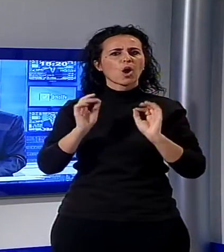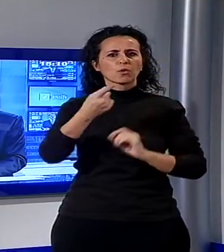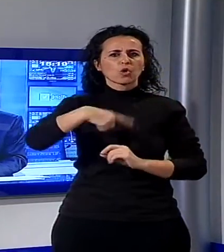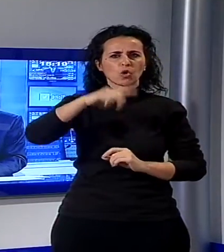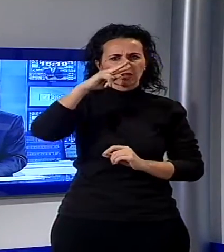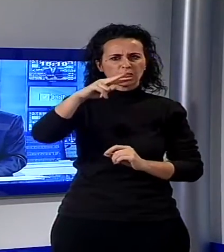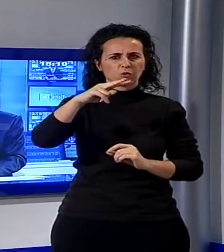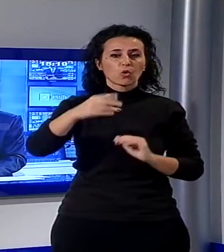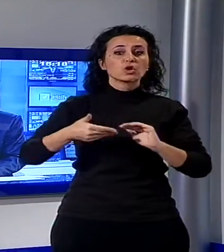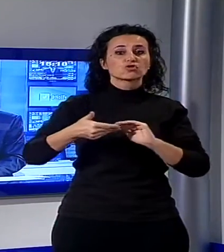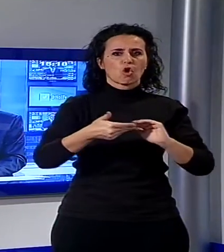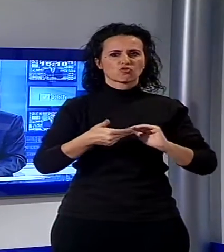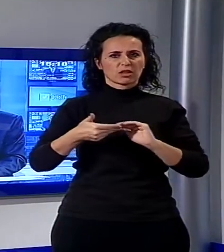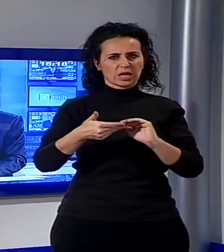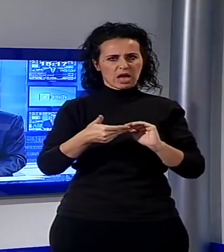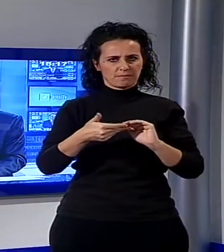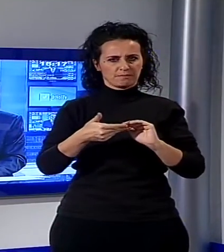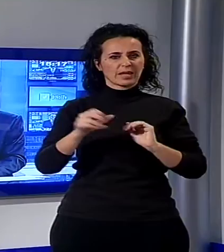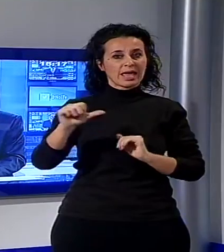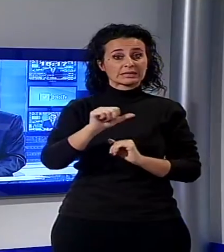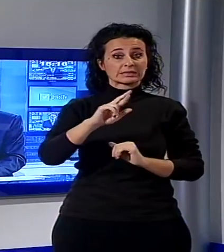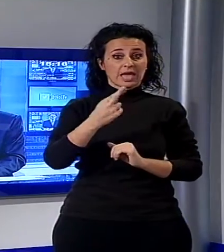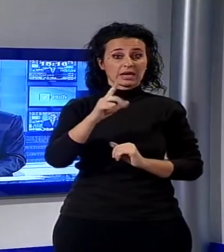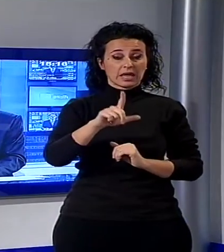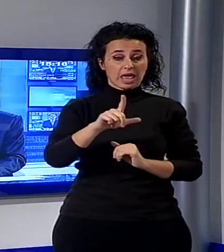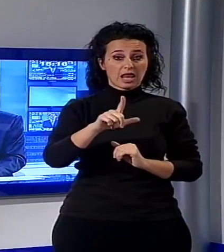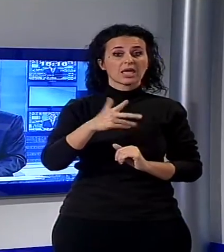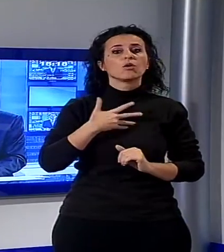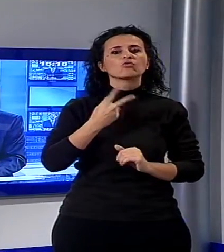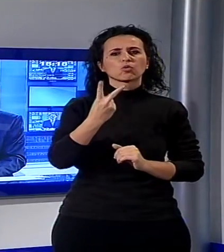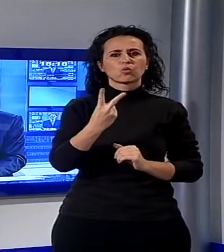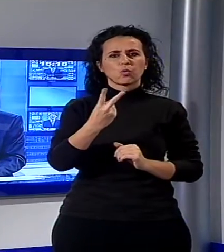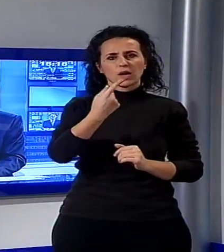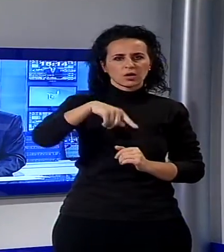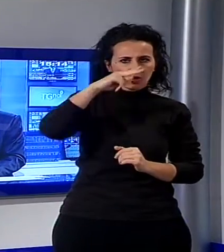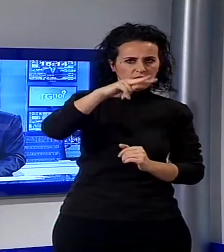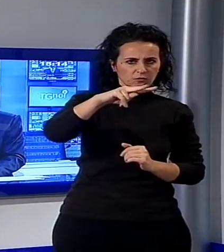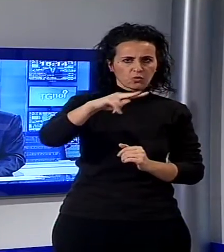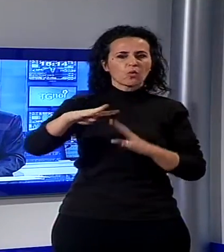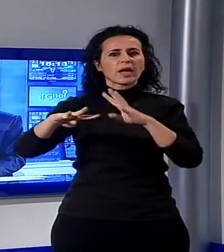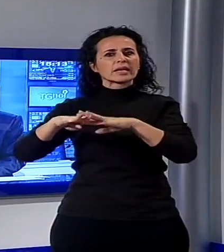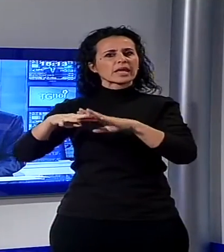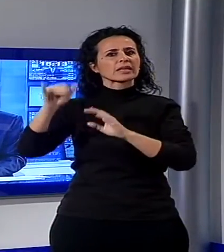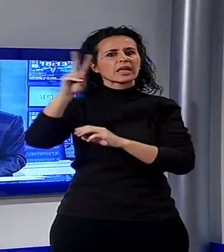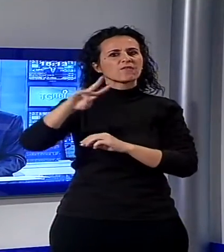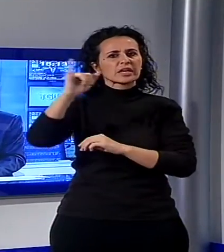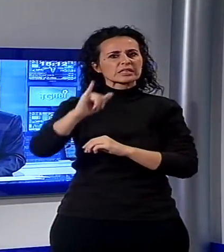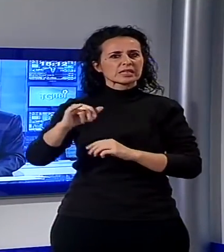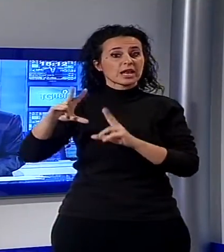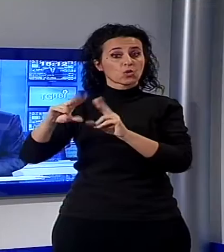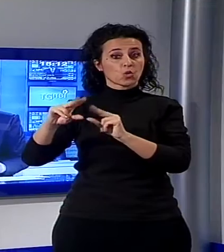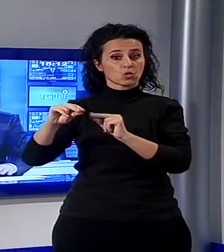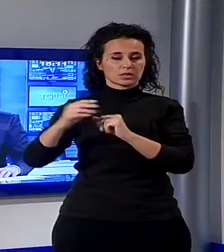società Noi TV SRL che detiene i marchi Noi TV e Rete Versilia News. Ci sono delle buone